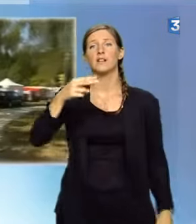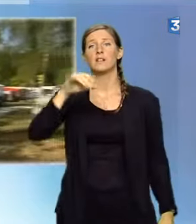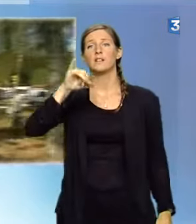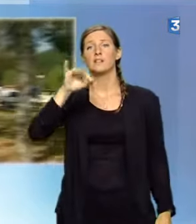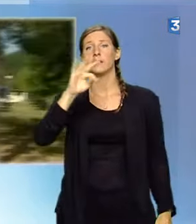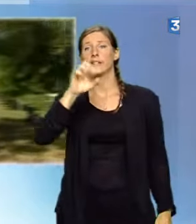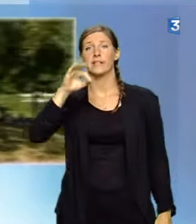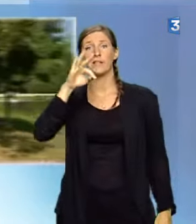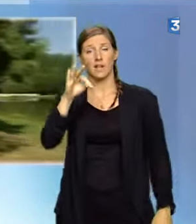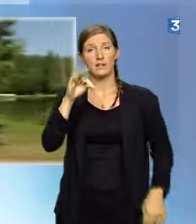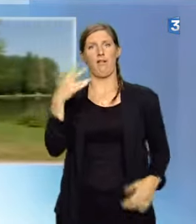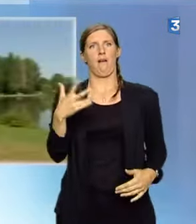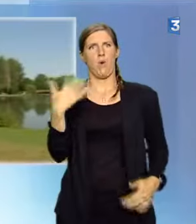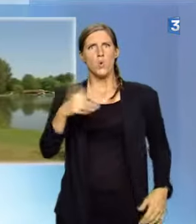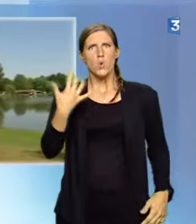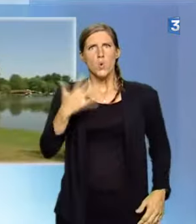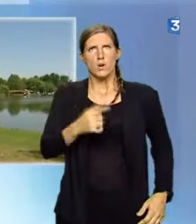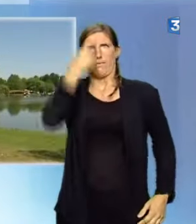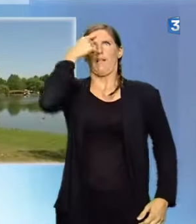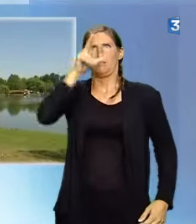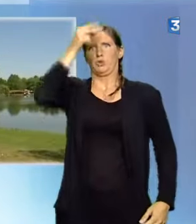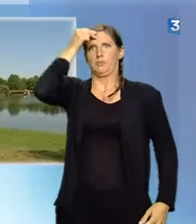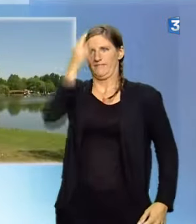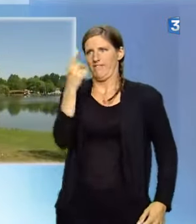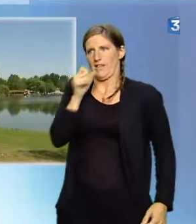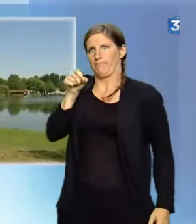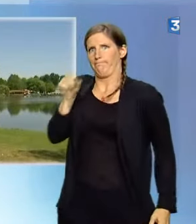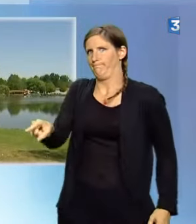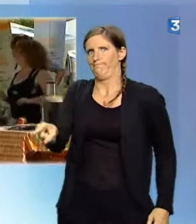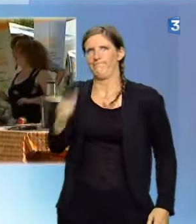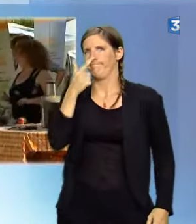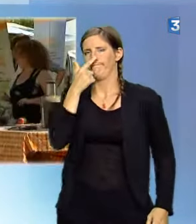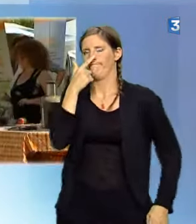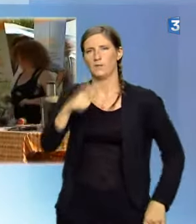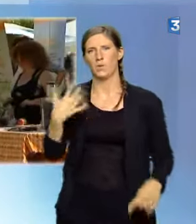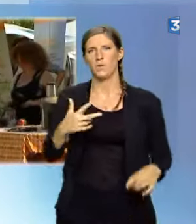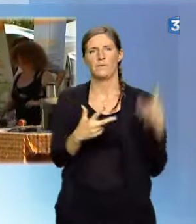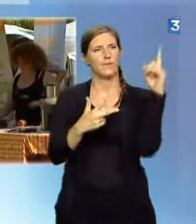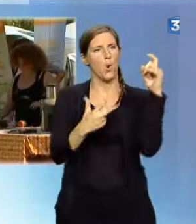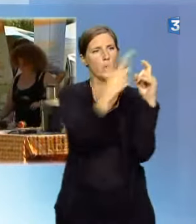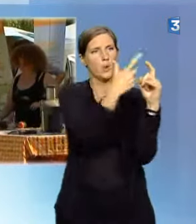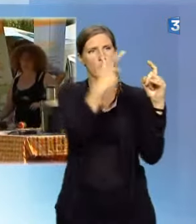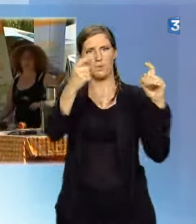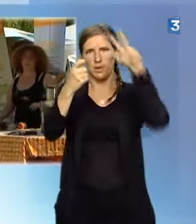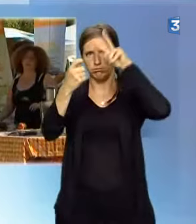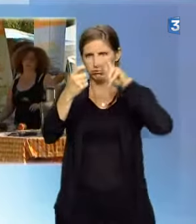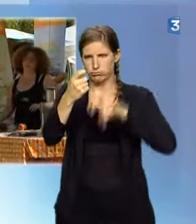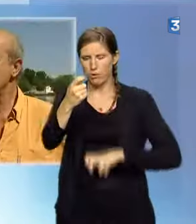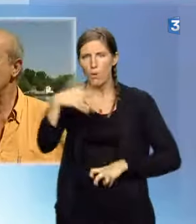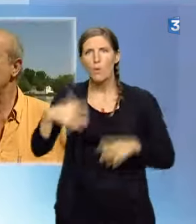Sur certains captages, les taux de nitrate sont trop élevés, une conséquence directe de l'agriculture. Nous, ville de La Rochelle,